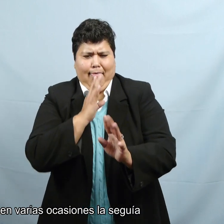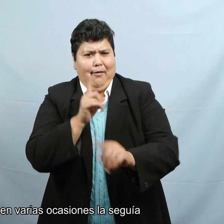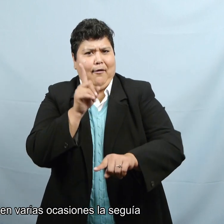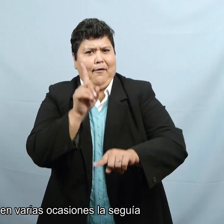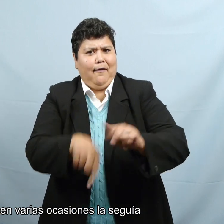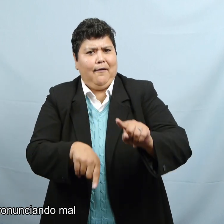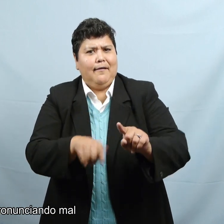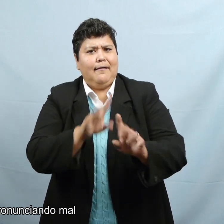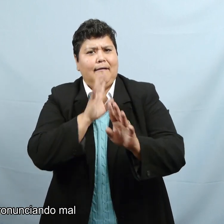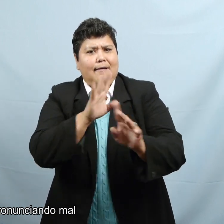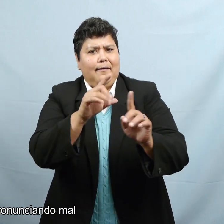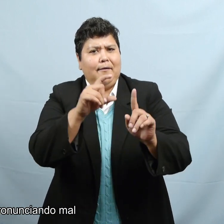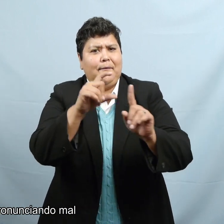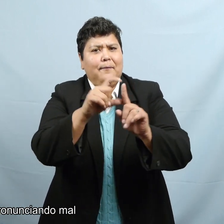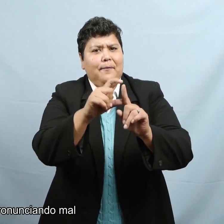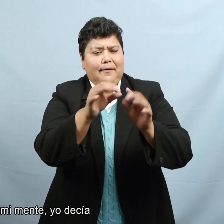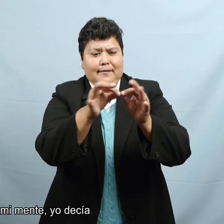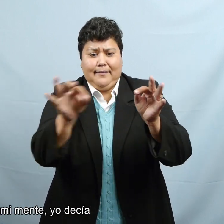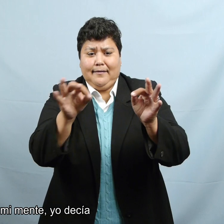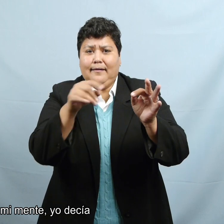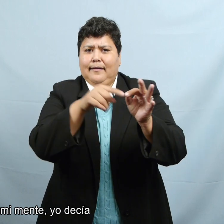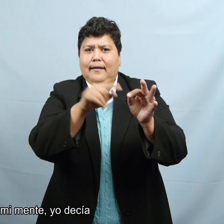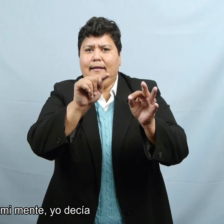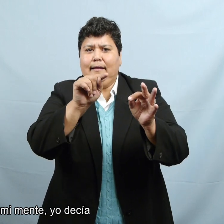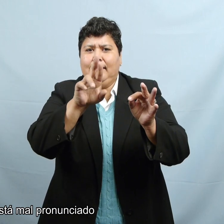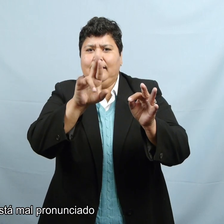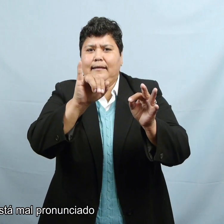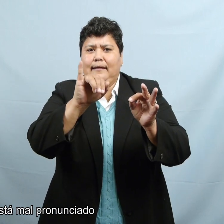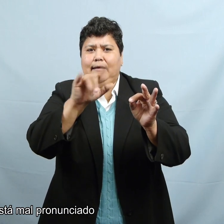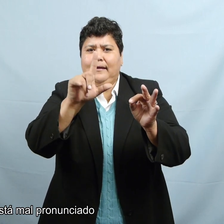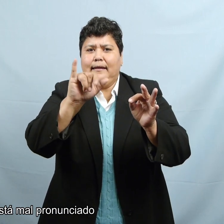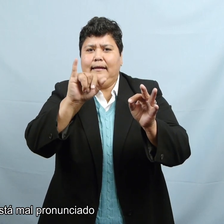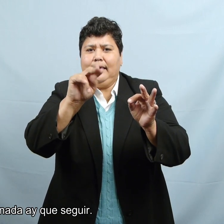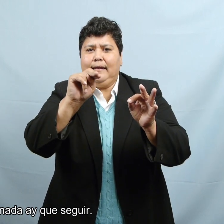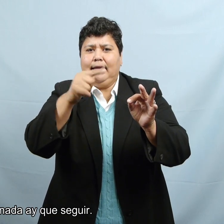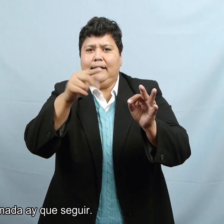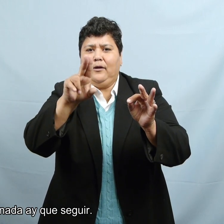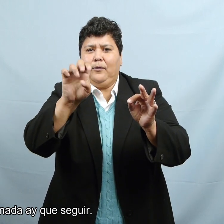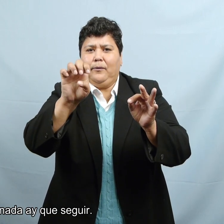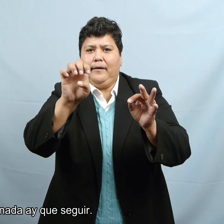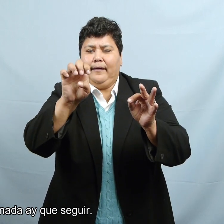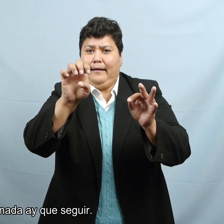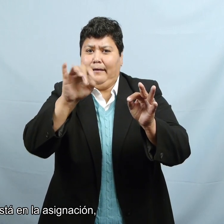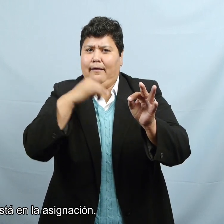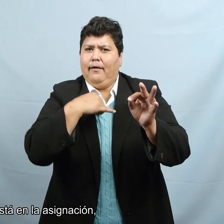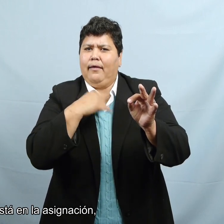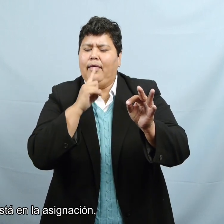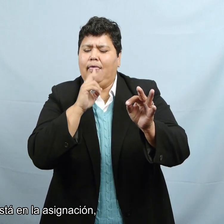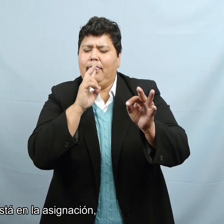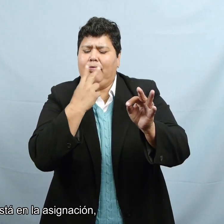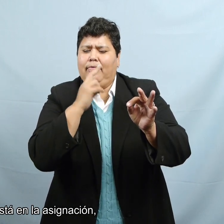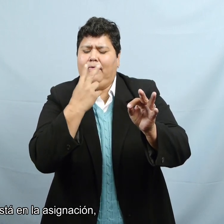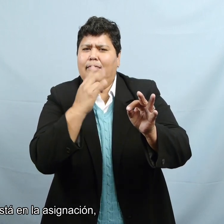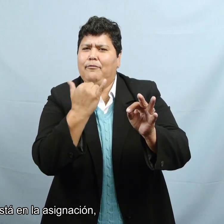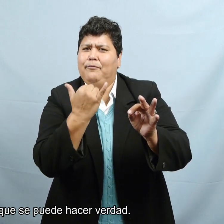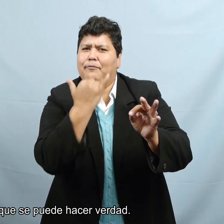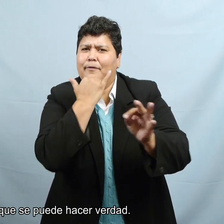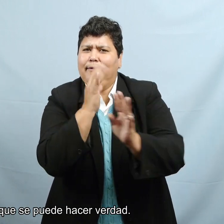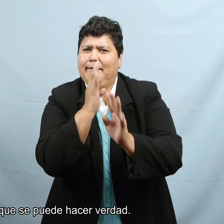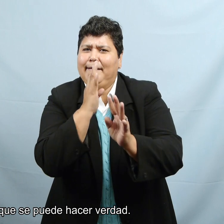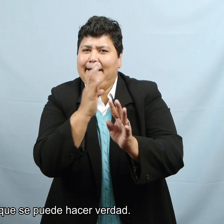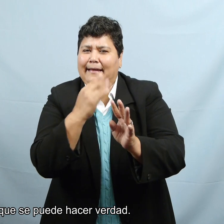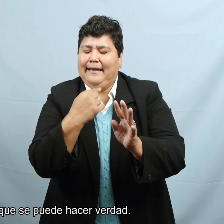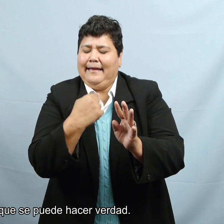por qué en varias ocasiones la seguía pronunciando mal. Y en mi mente yo decía, eso está mal pronunciado. Pero nada, hay que seguir. Uno está en la asignación,